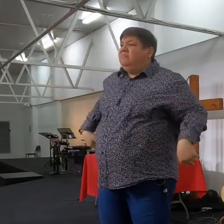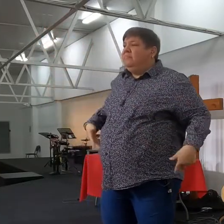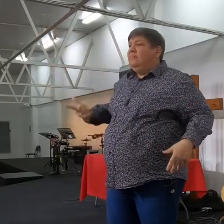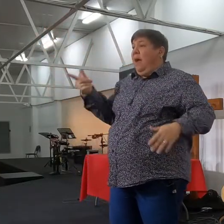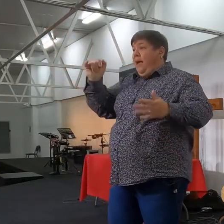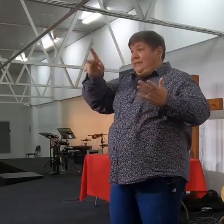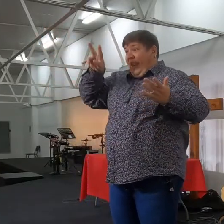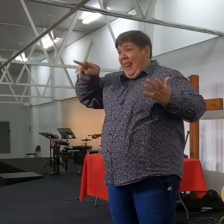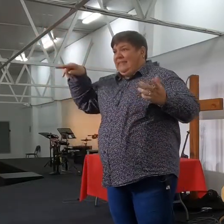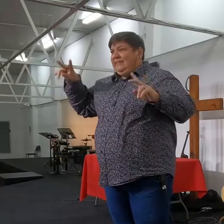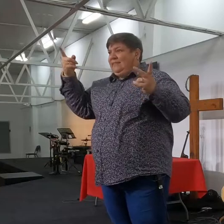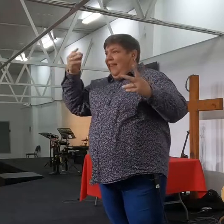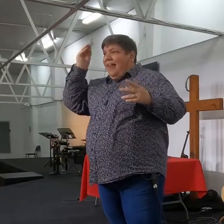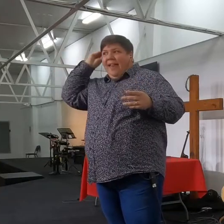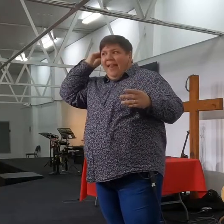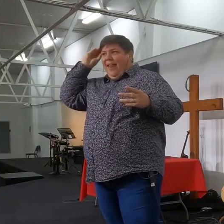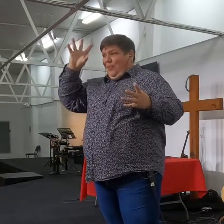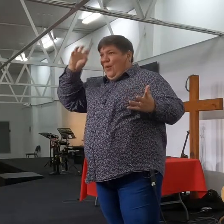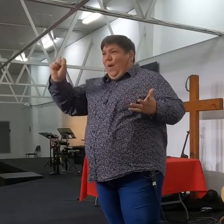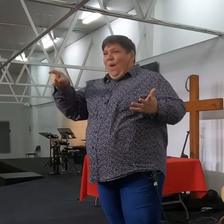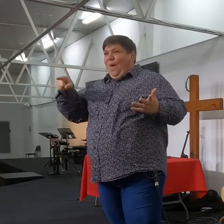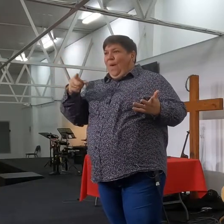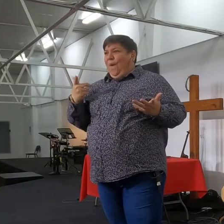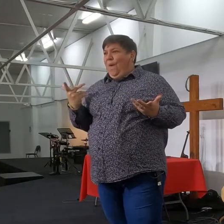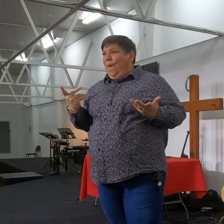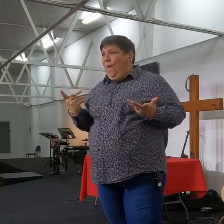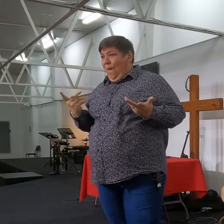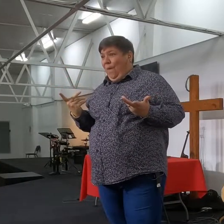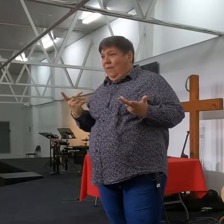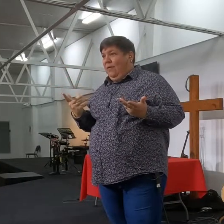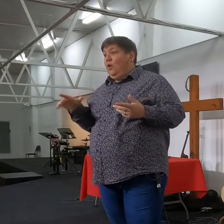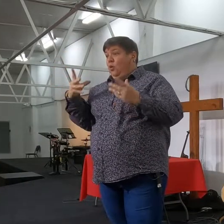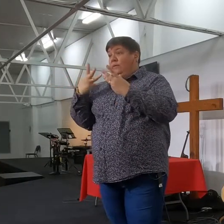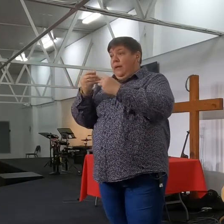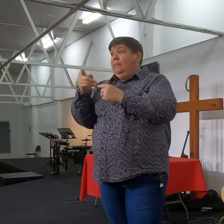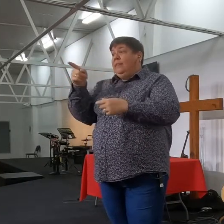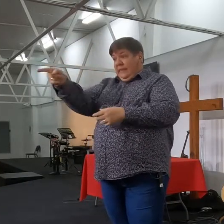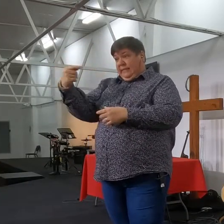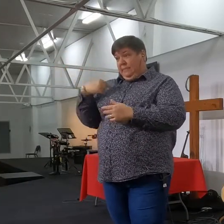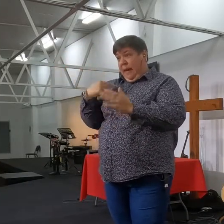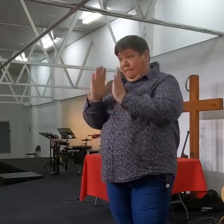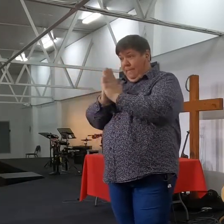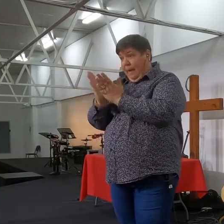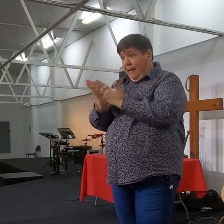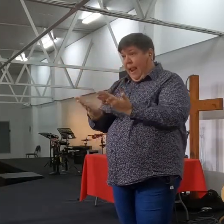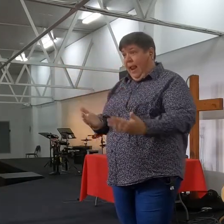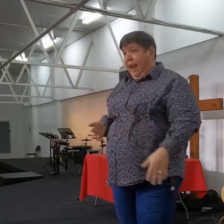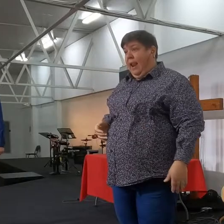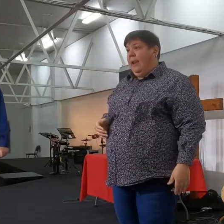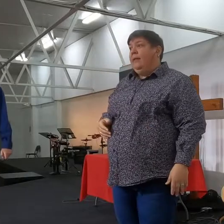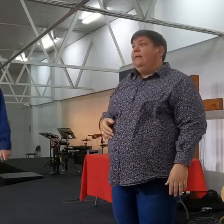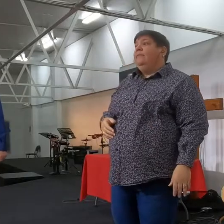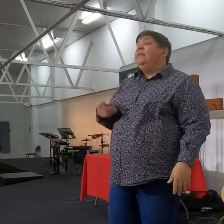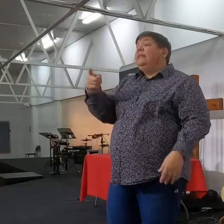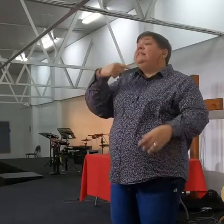maak, so dis ook om ons het belei, aankesondagochtend, sê hart op saam met my, dit is my Bible, ek is wat het sê ek is,